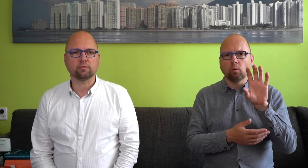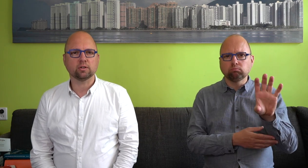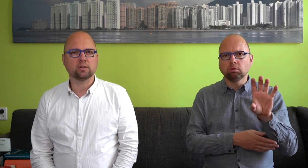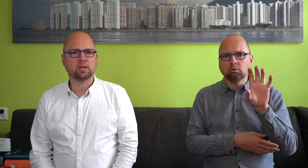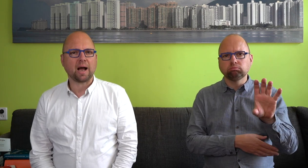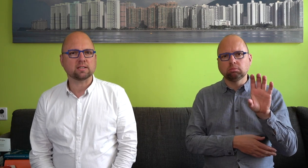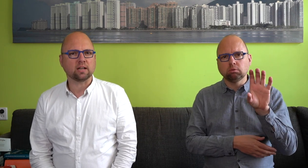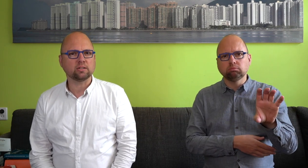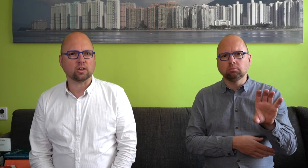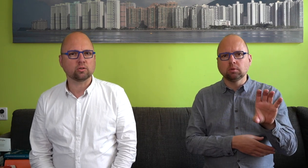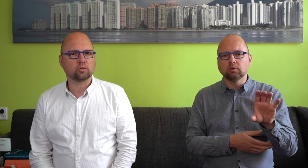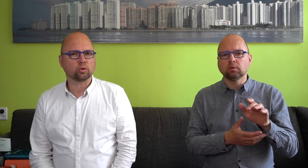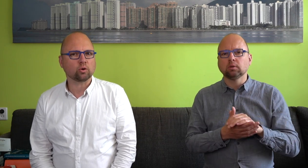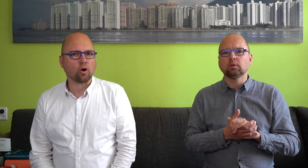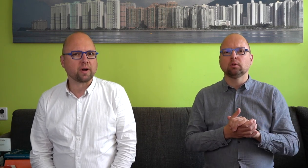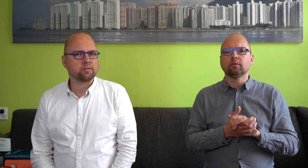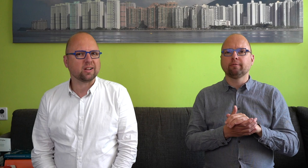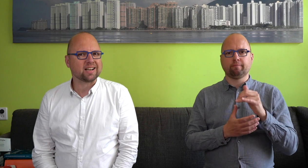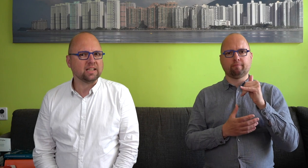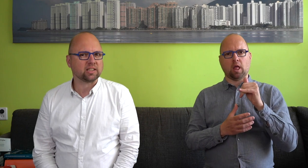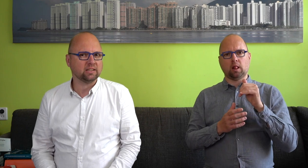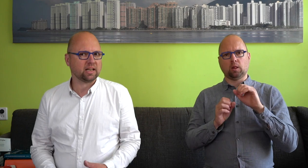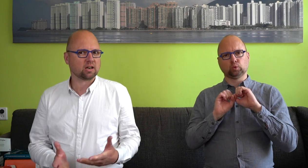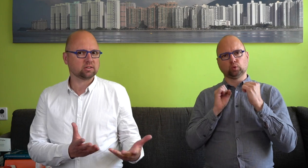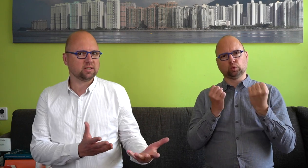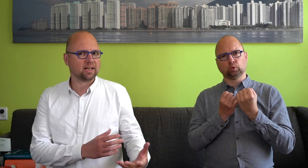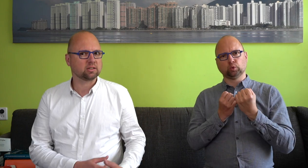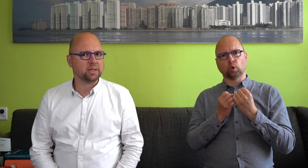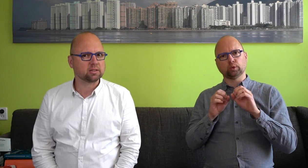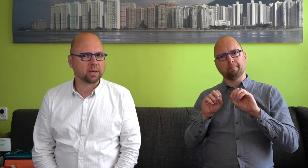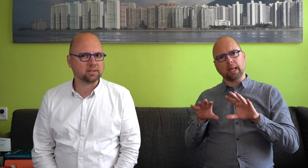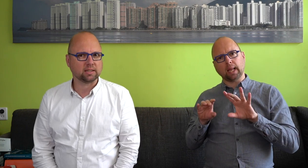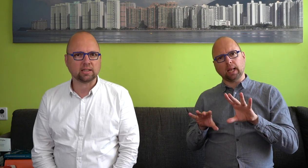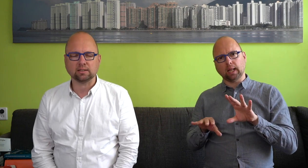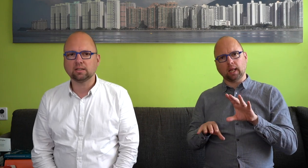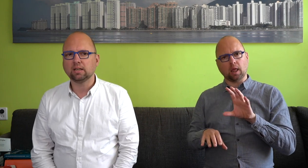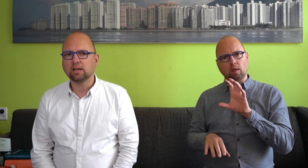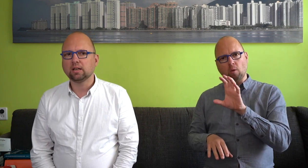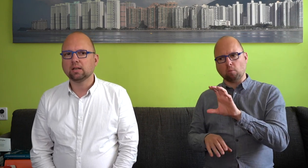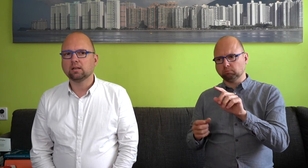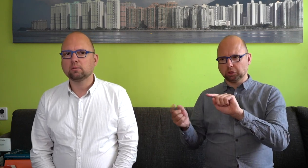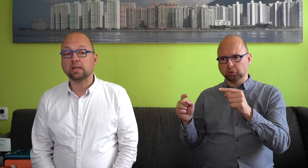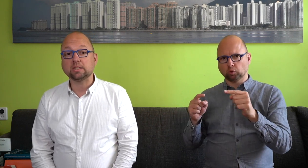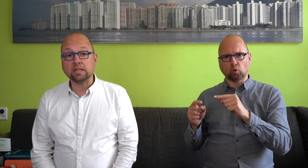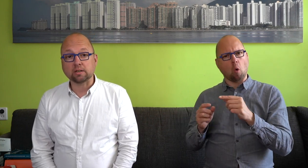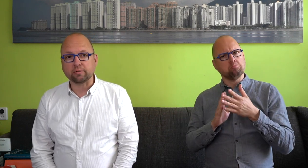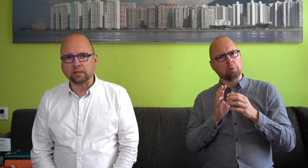van die gebarentaal, die zal toch door de overheid wel erkend zijn, zeker als die naast de minister-president staat. Maar dat is niet het geval.